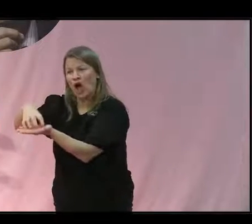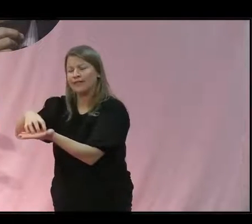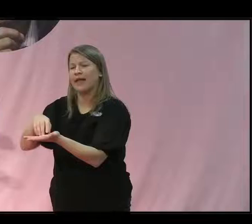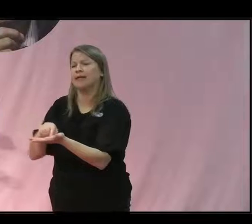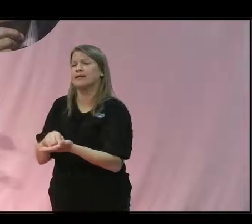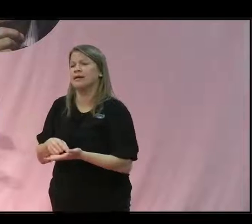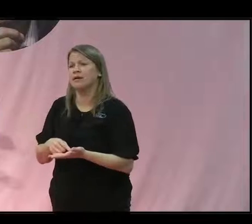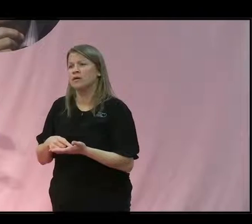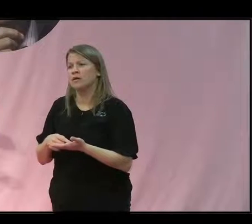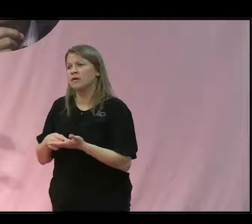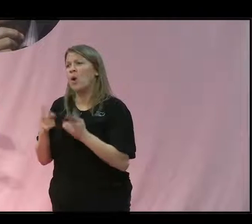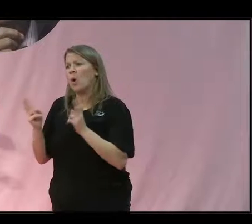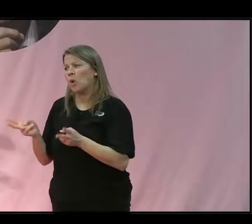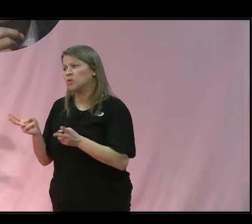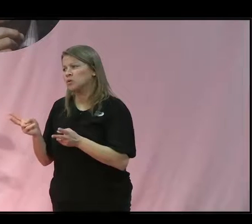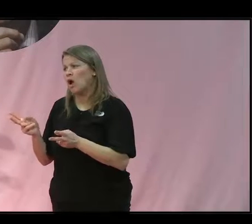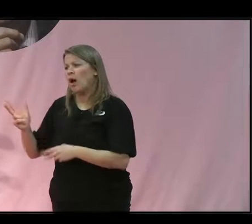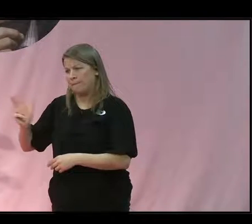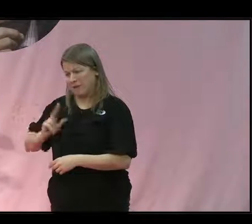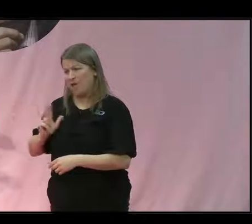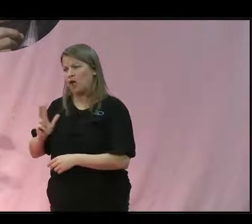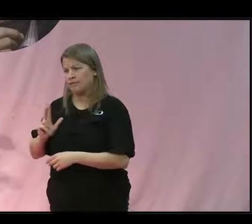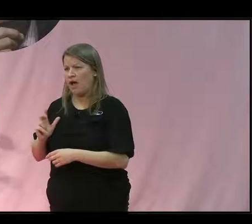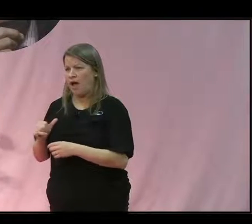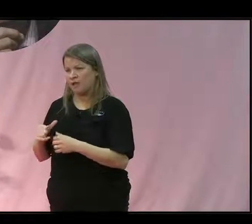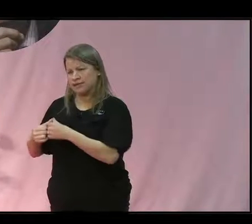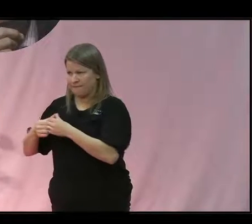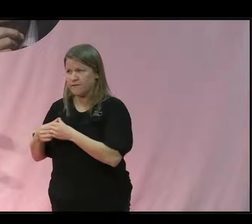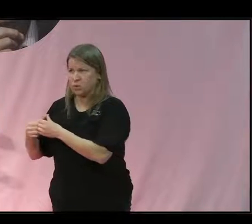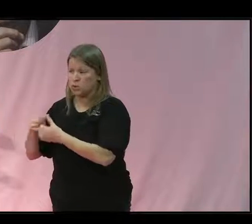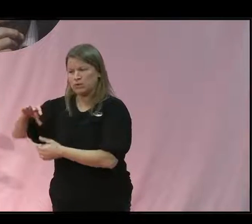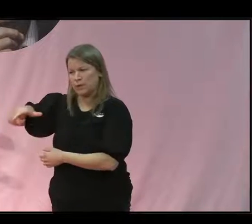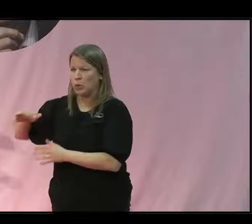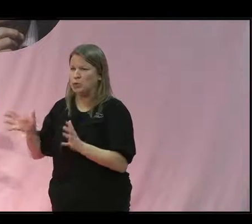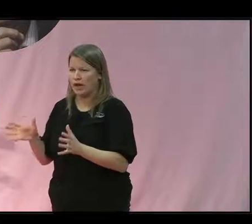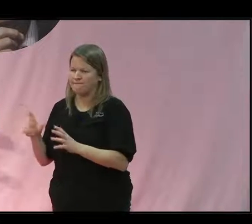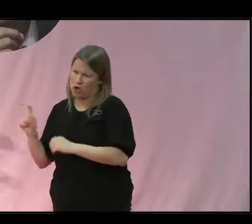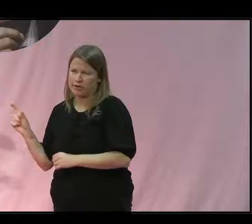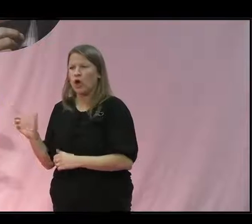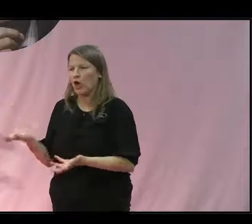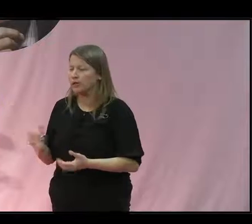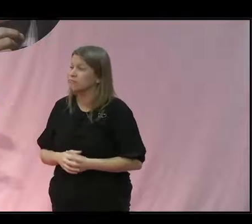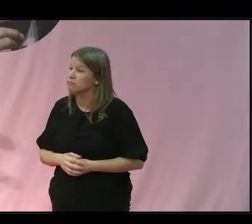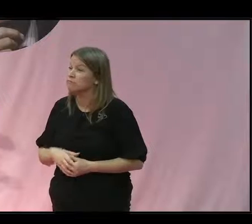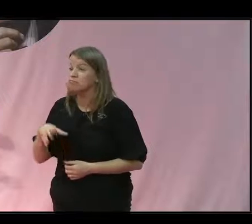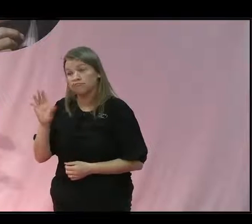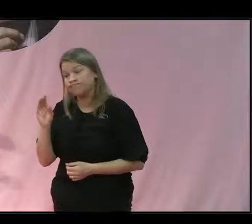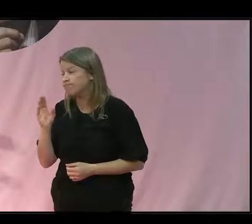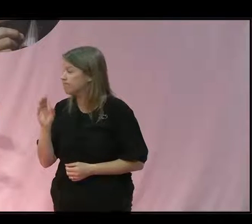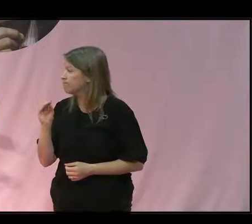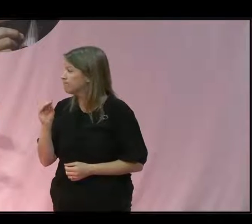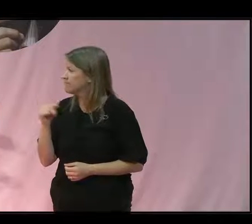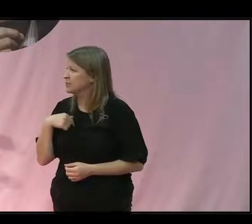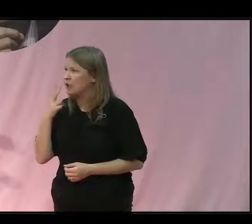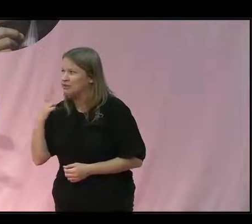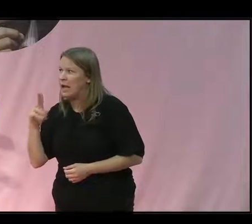och också med privata sektorer och företag. Så jag tänker att vi, jag ser